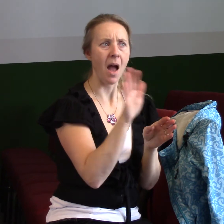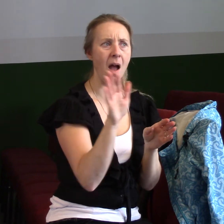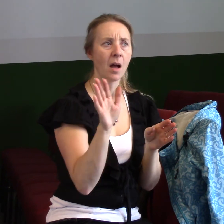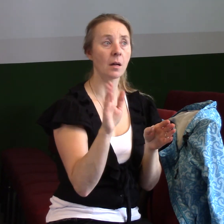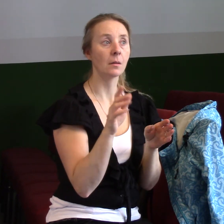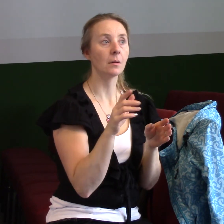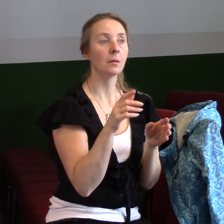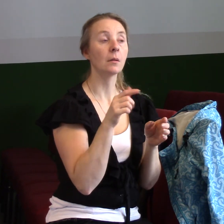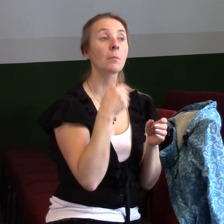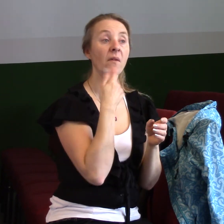mě.